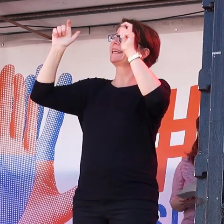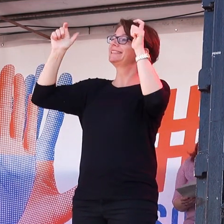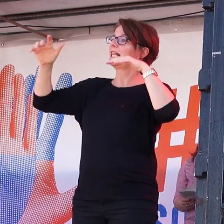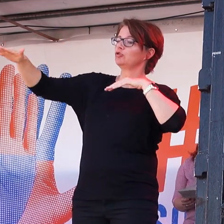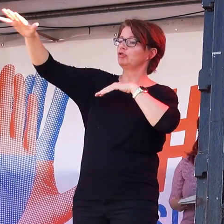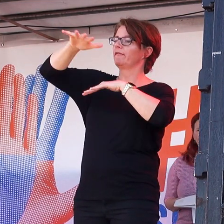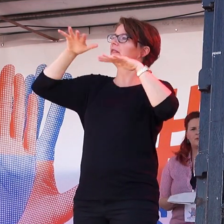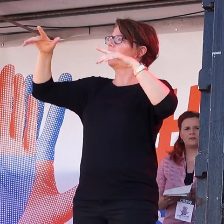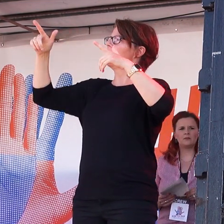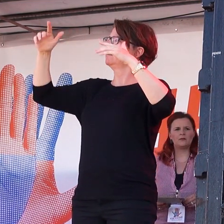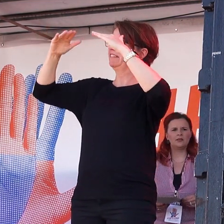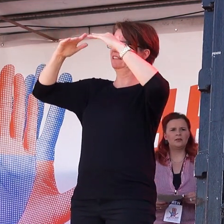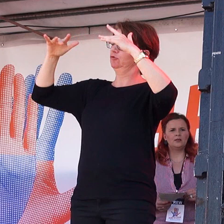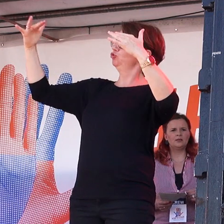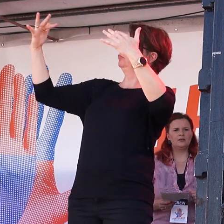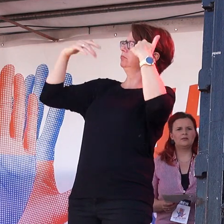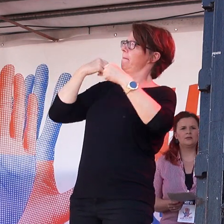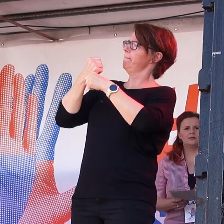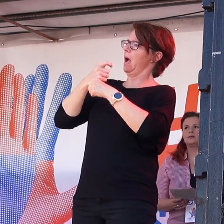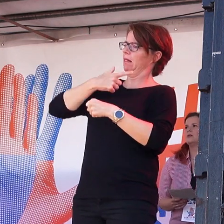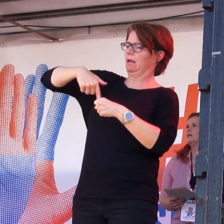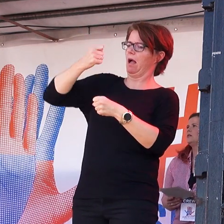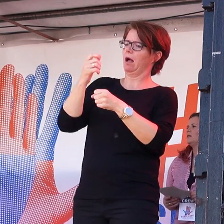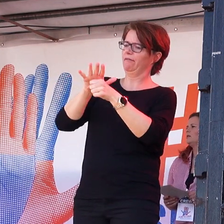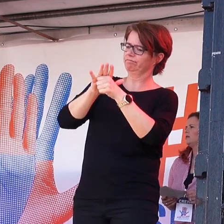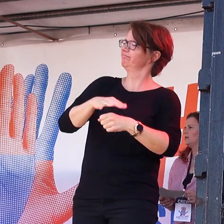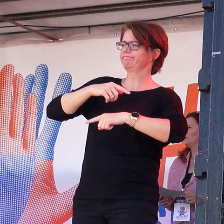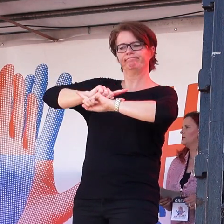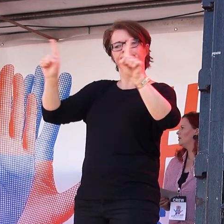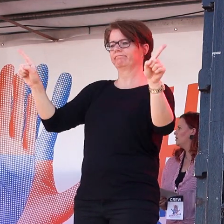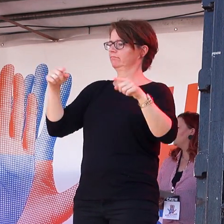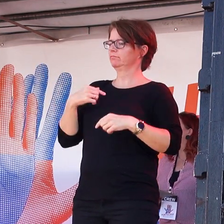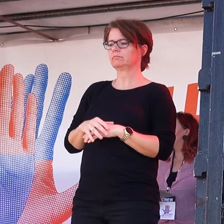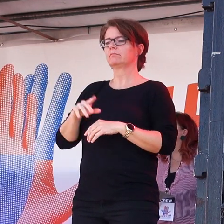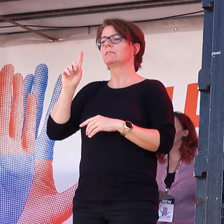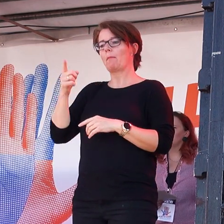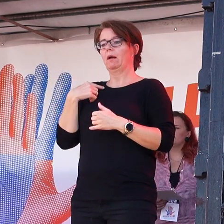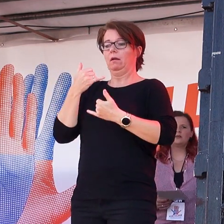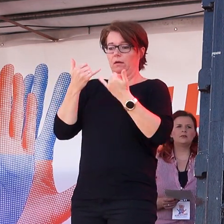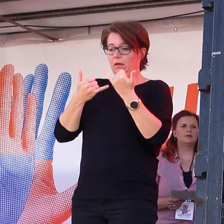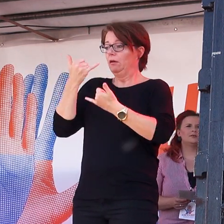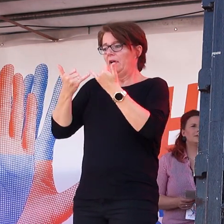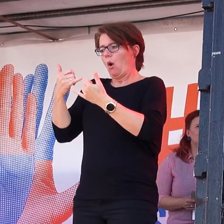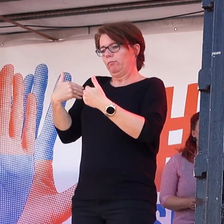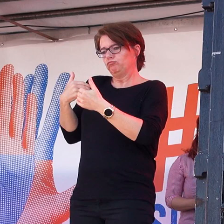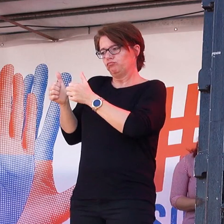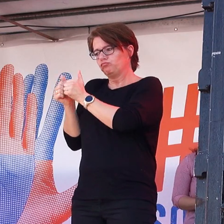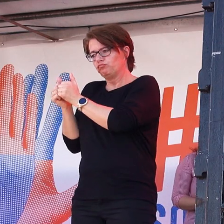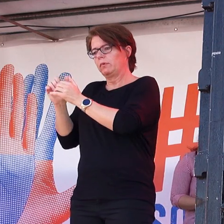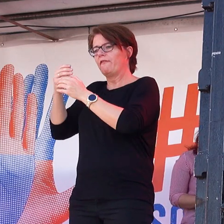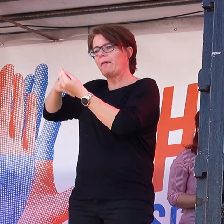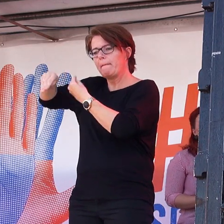Lebensrealität. In der Partnerschaft, am Arbeitsplatz, an öffentlichen Orten und zunehmend im virtuellen Raum.